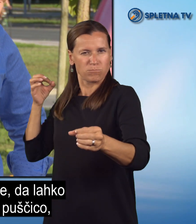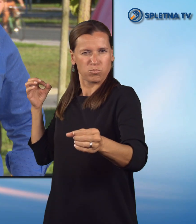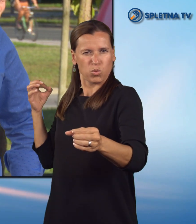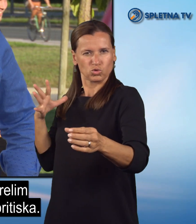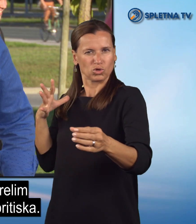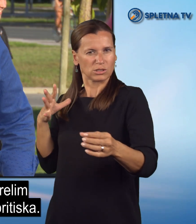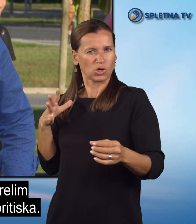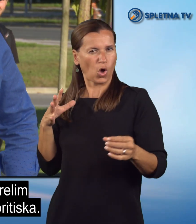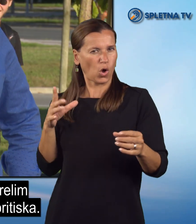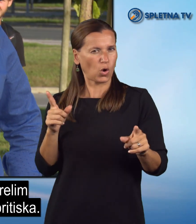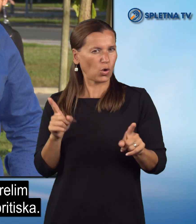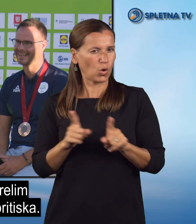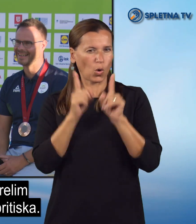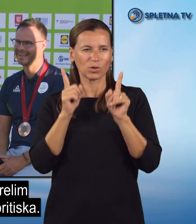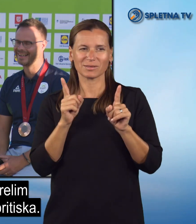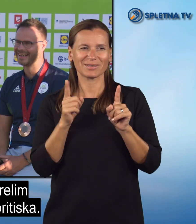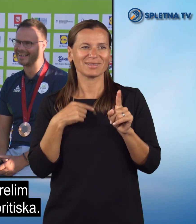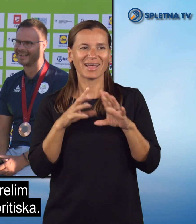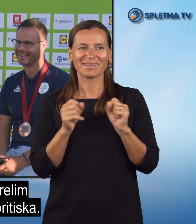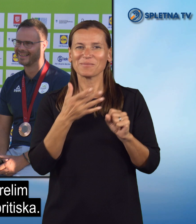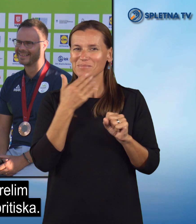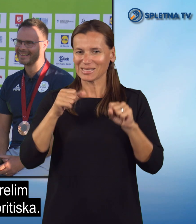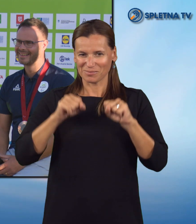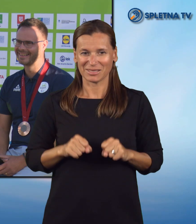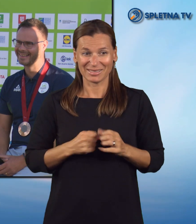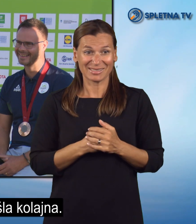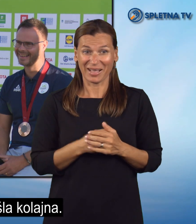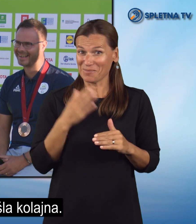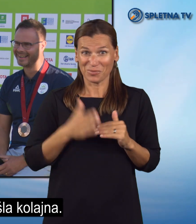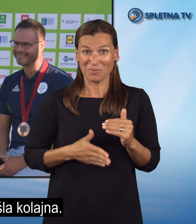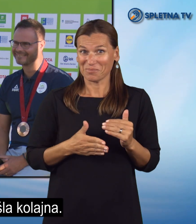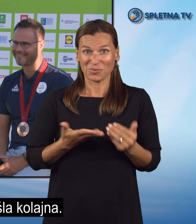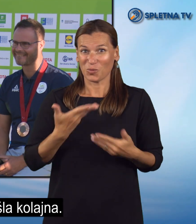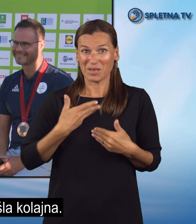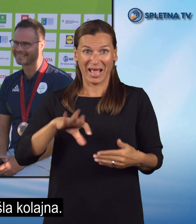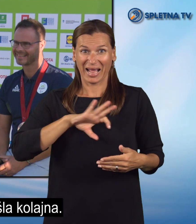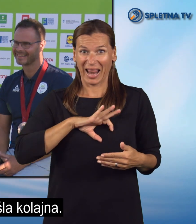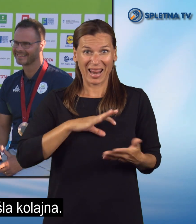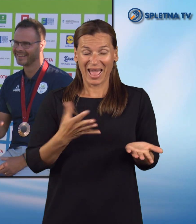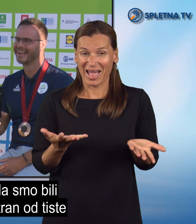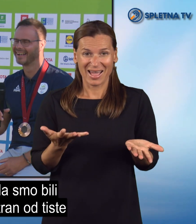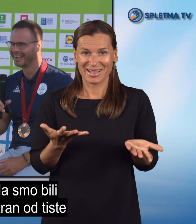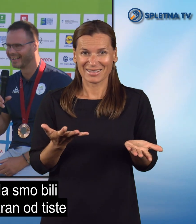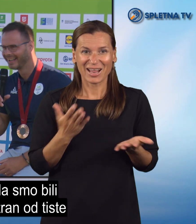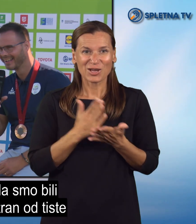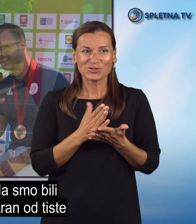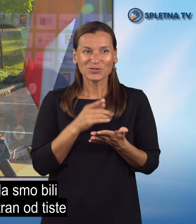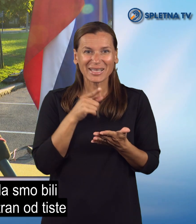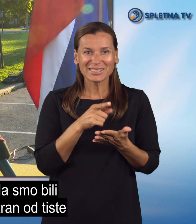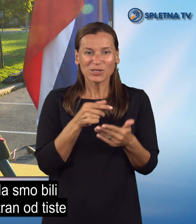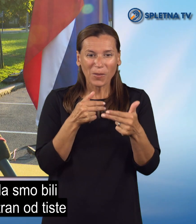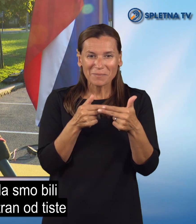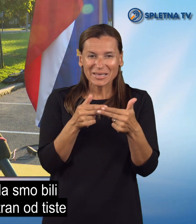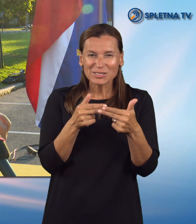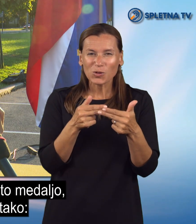kot ker je ustralim čist brez pritiska. Ja, in potem je krko lajna prišla, mislim, že to, da smo bili 2 mm ustraja na